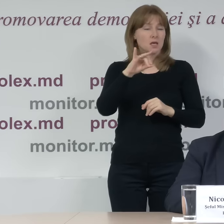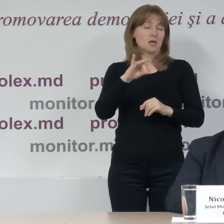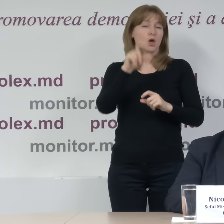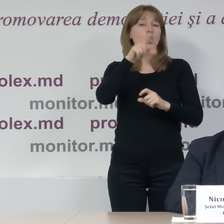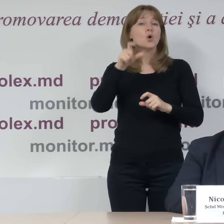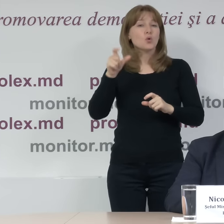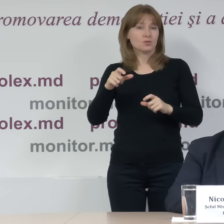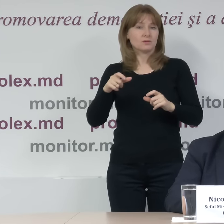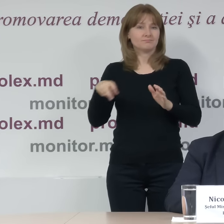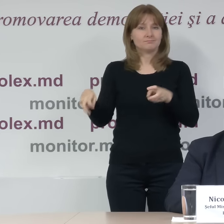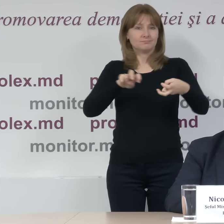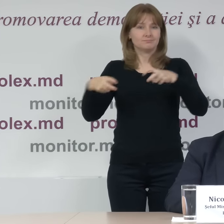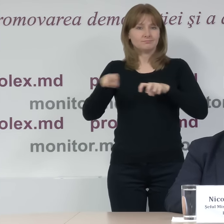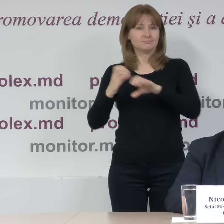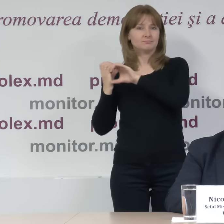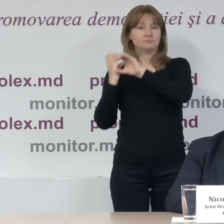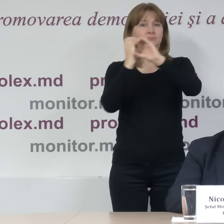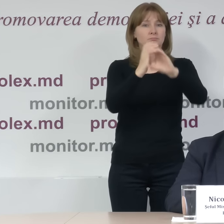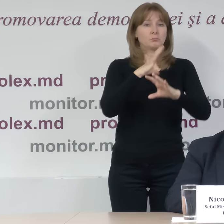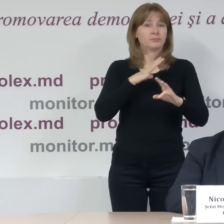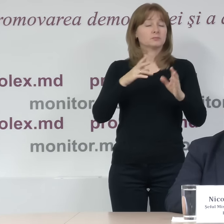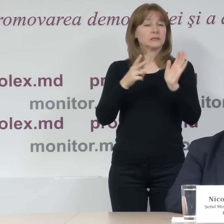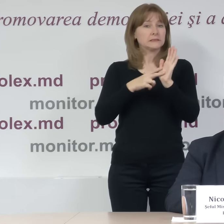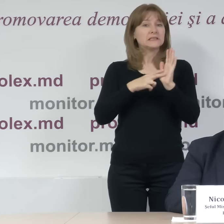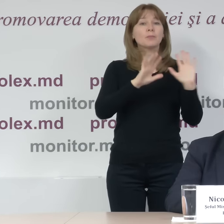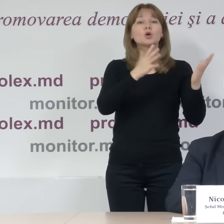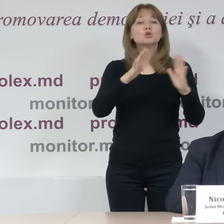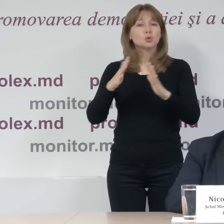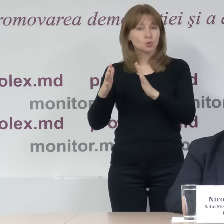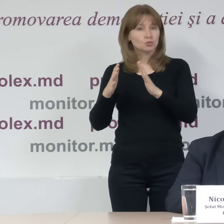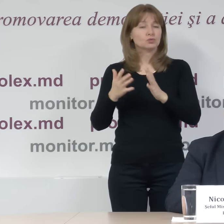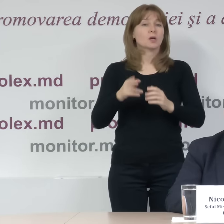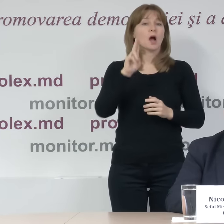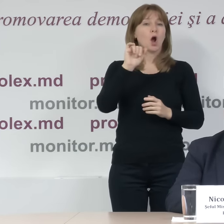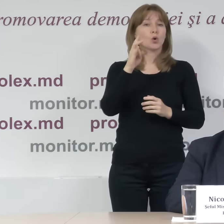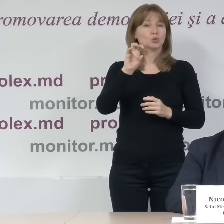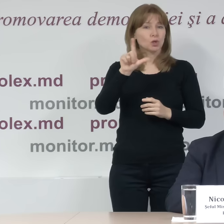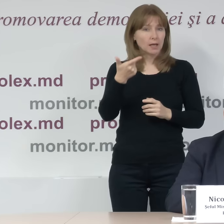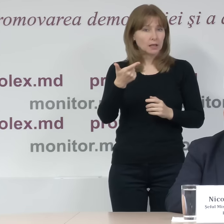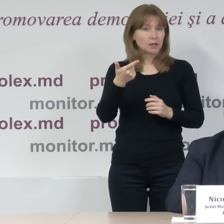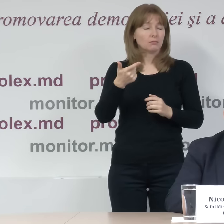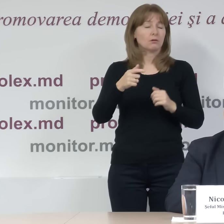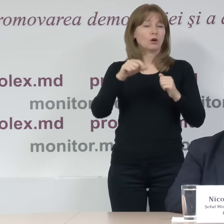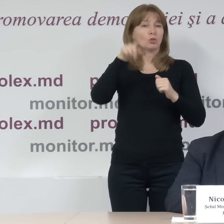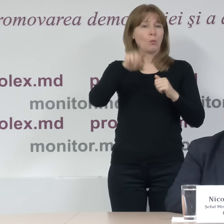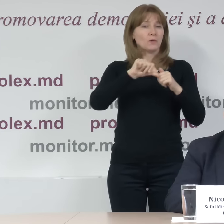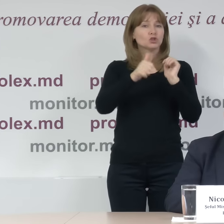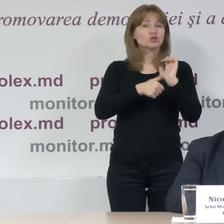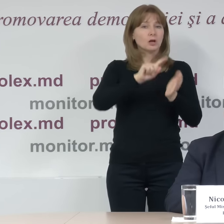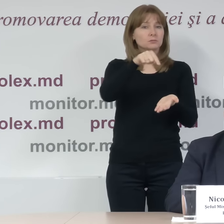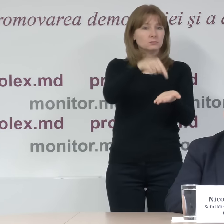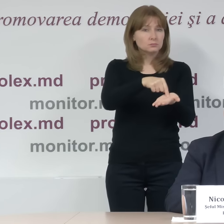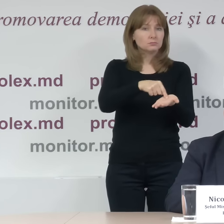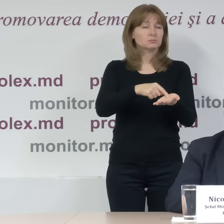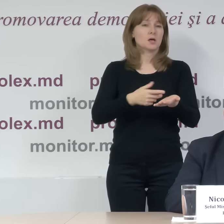constatate șapte cazuri în următoarele localități. Hajimus, Căușeni, secția 16, două